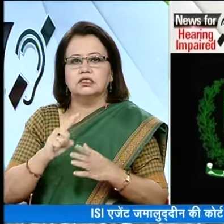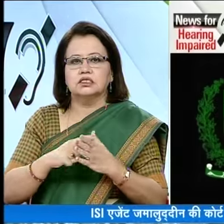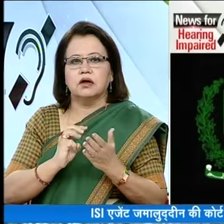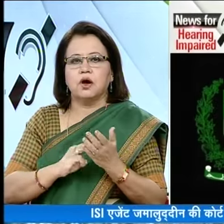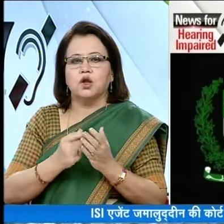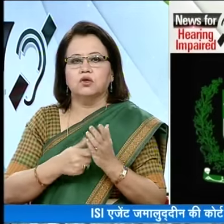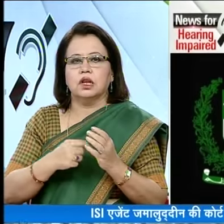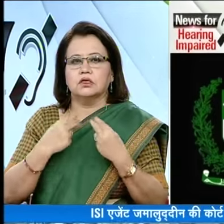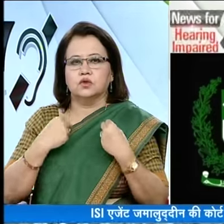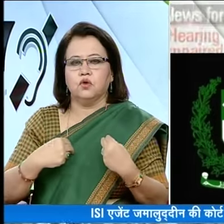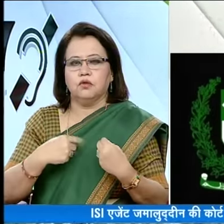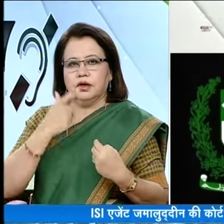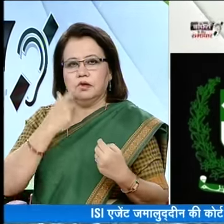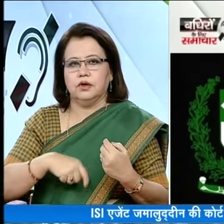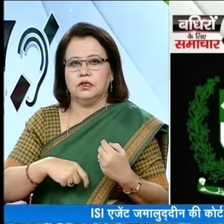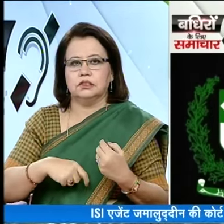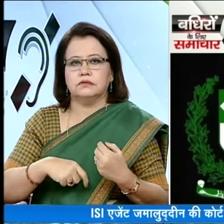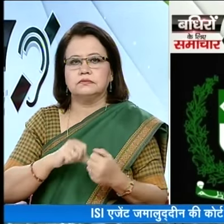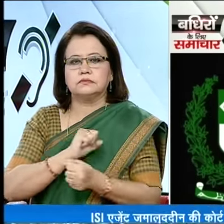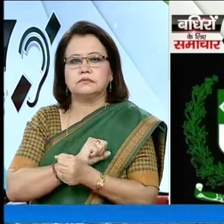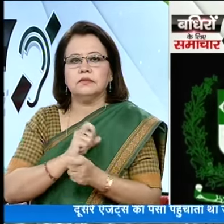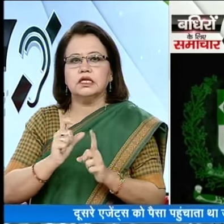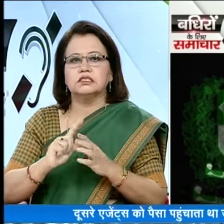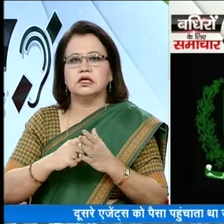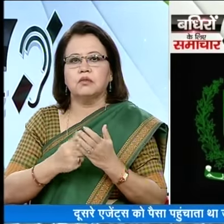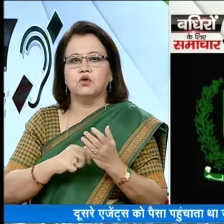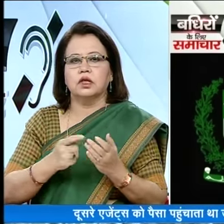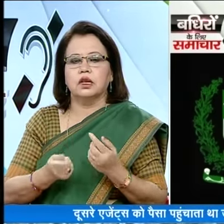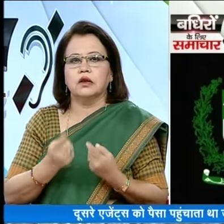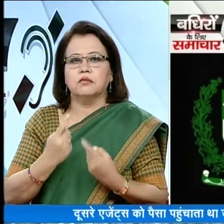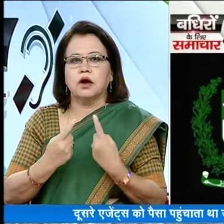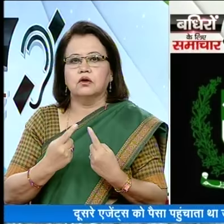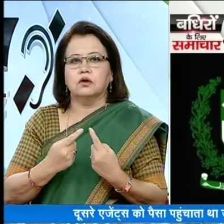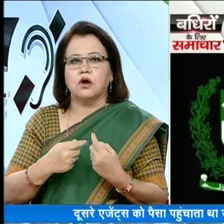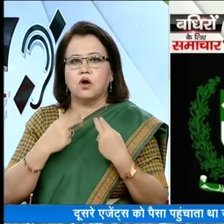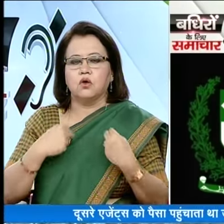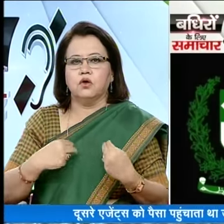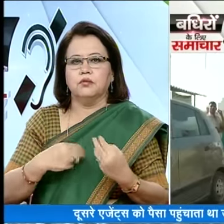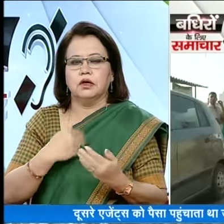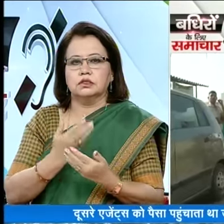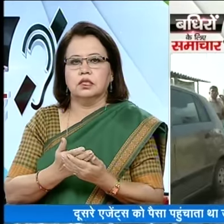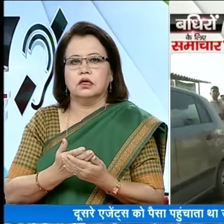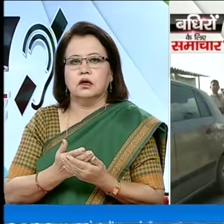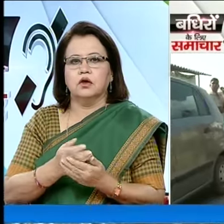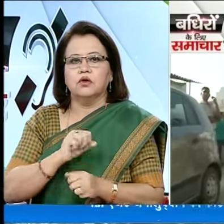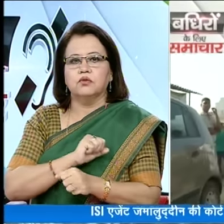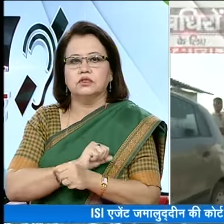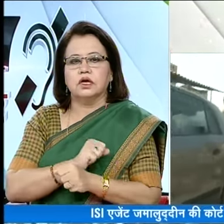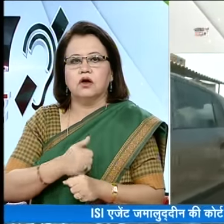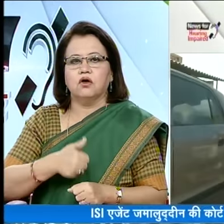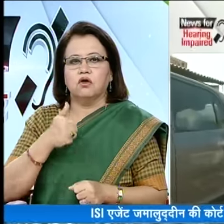जमालुदीन को आज कोट में पेश किया जाएगा पुलिस जमालुदीन को रिमान में लेने के लिए कोट में अर्जी देगी